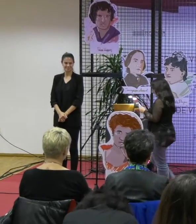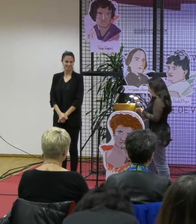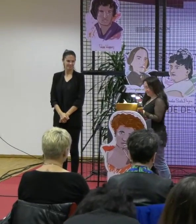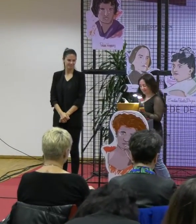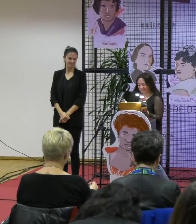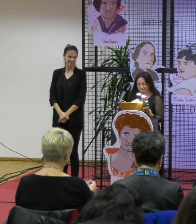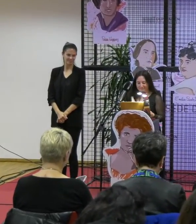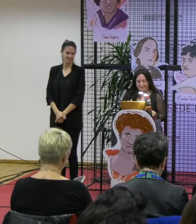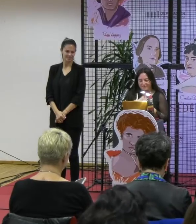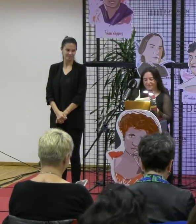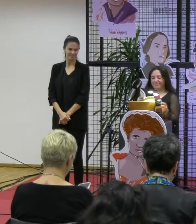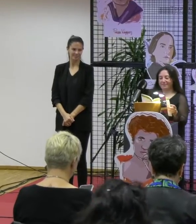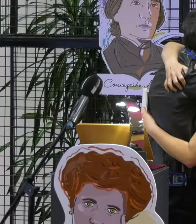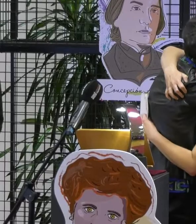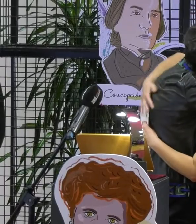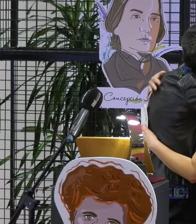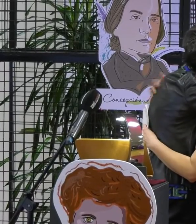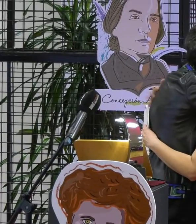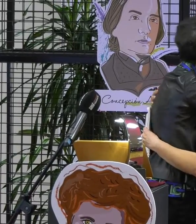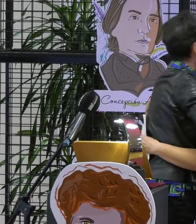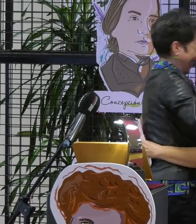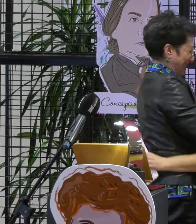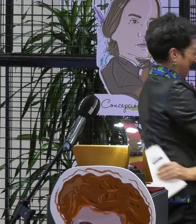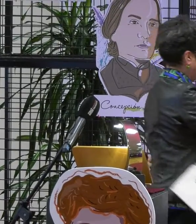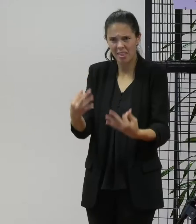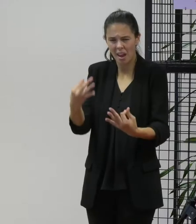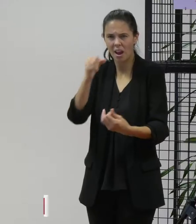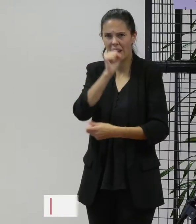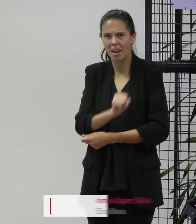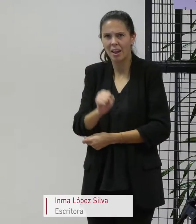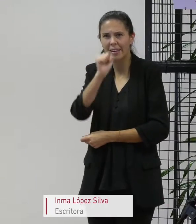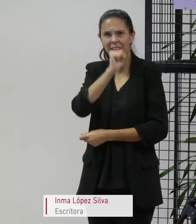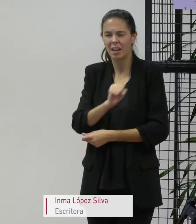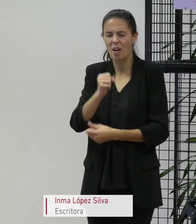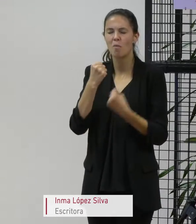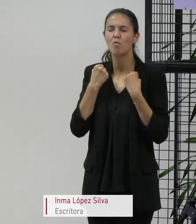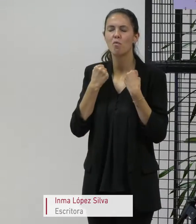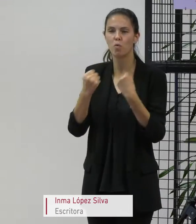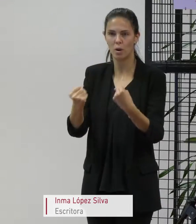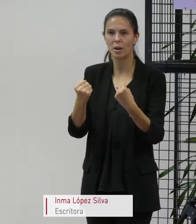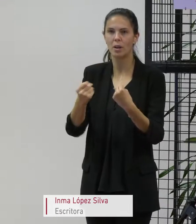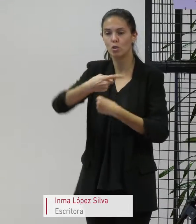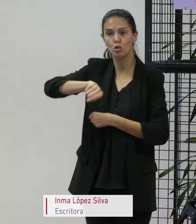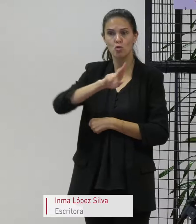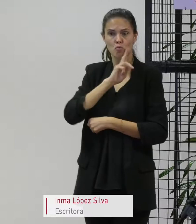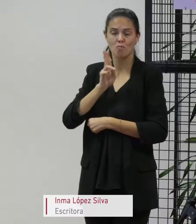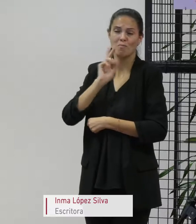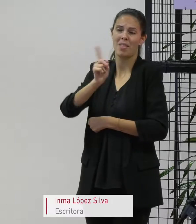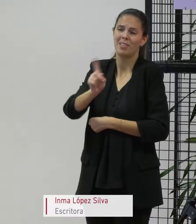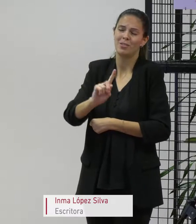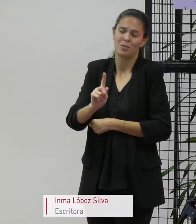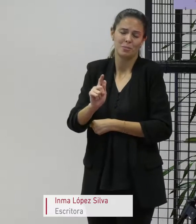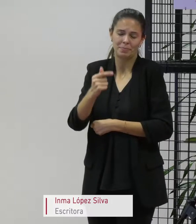Queríamos ser alto falantes da verdade E cánticas ao ar desmesuradamente poderosas Non éramos máis que tristes